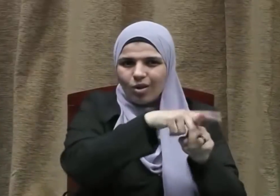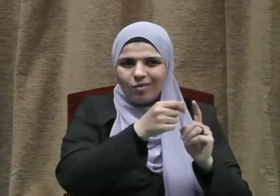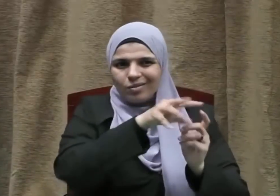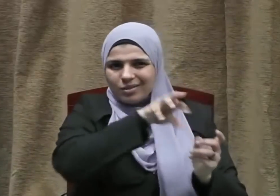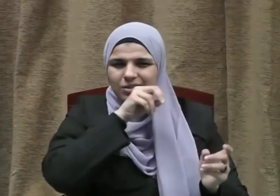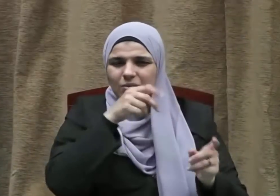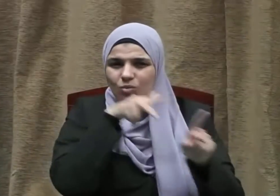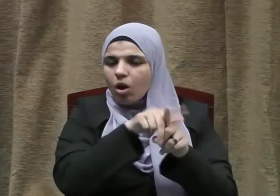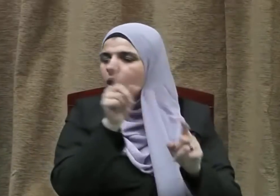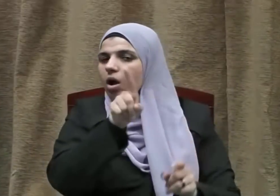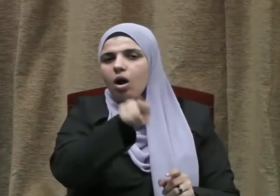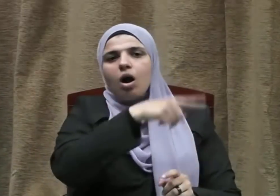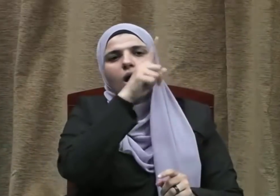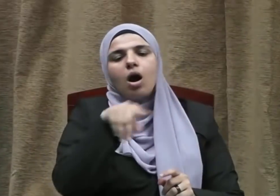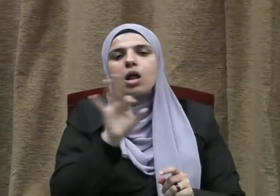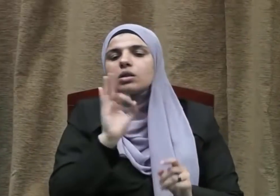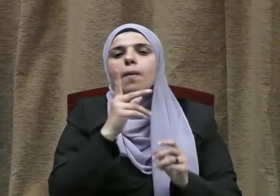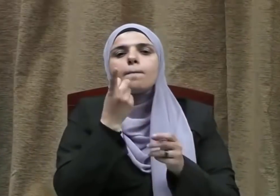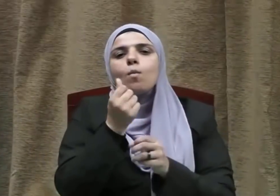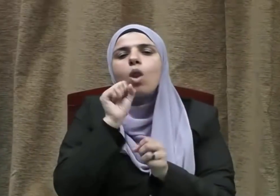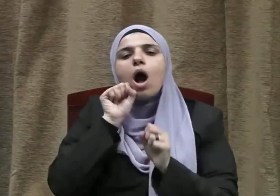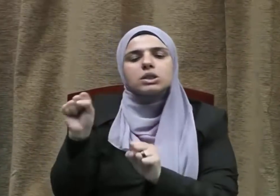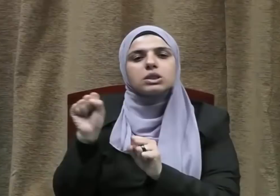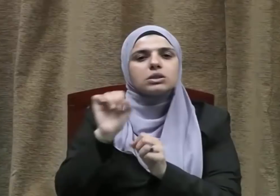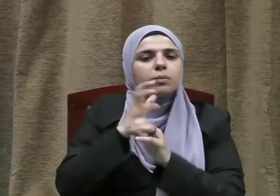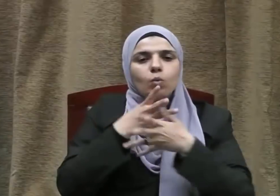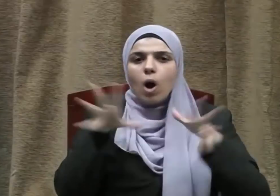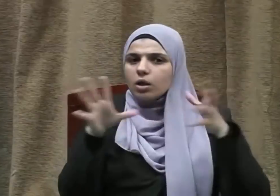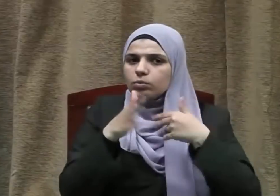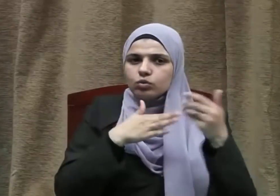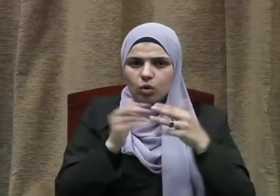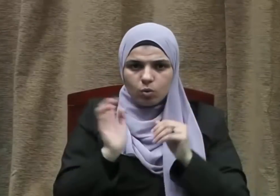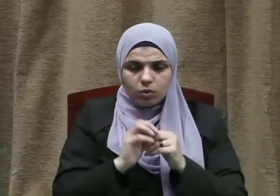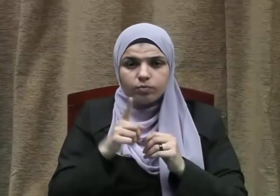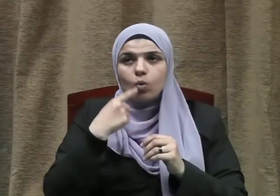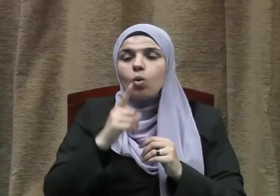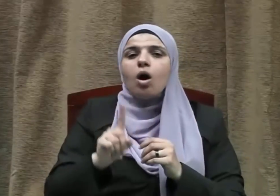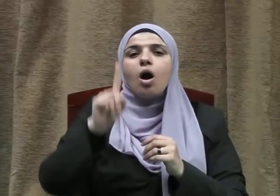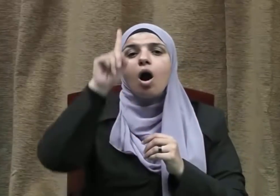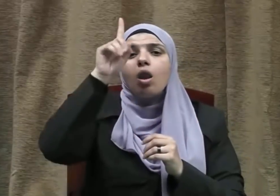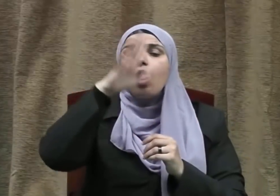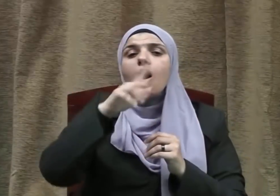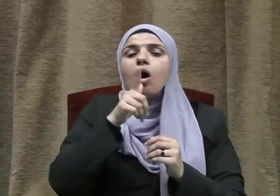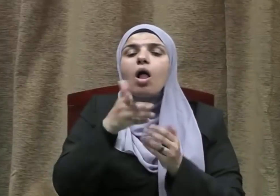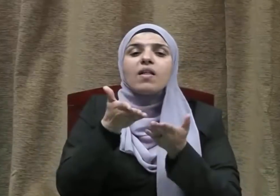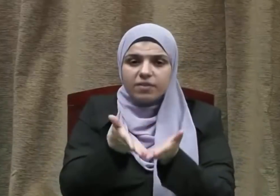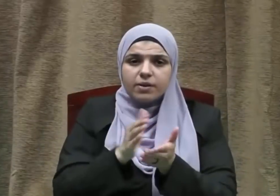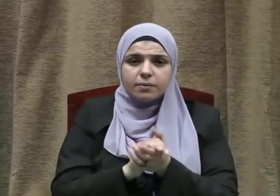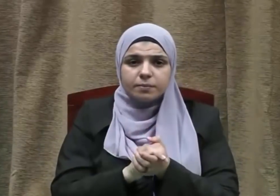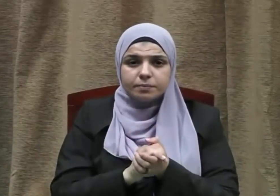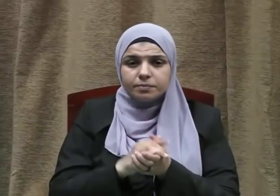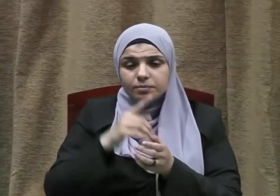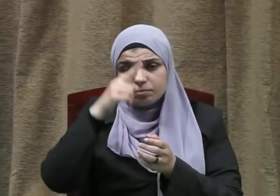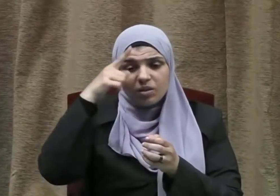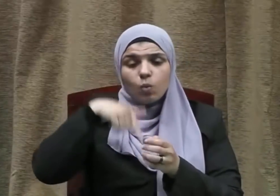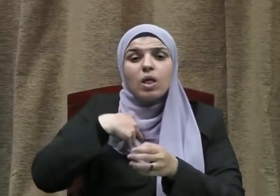أمانهم إلا ما يحل له من أموال المسلمين ولله در القائل